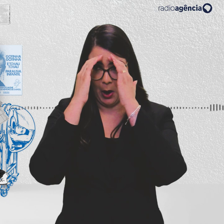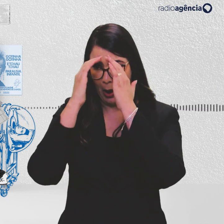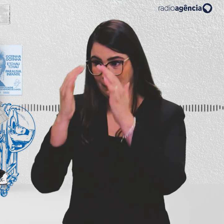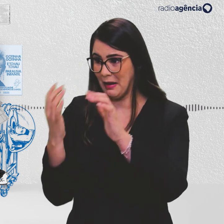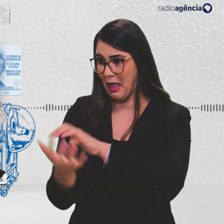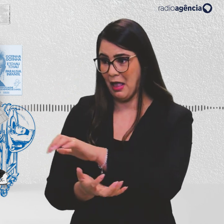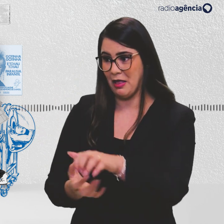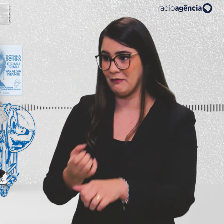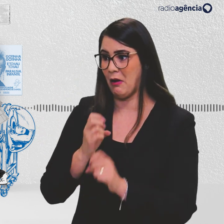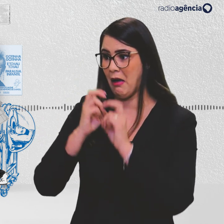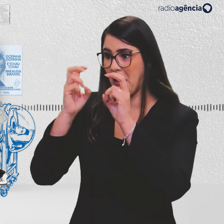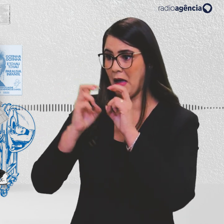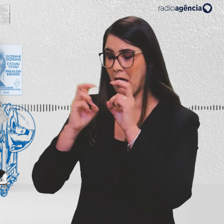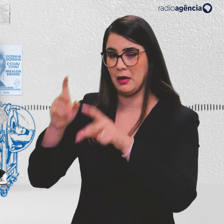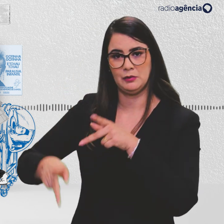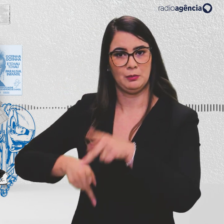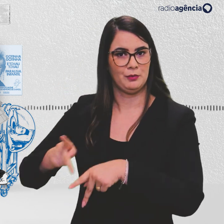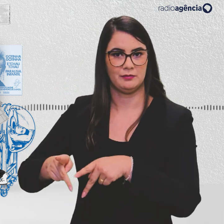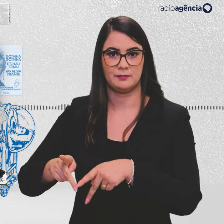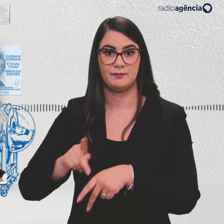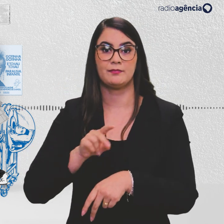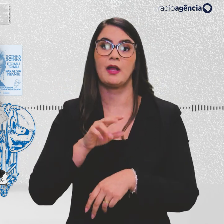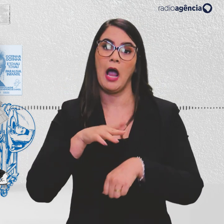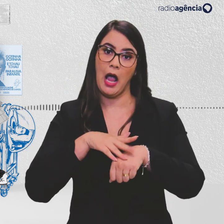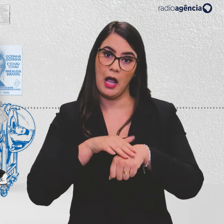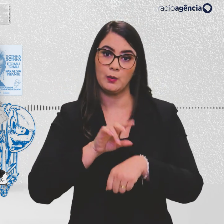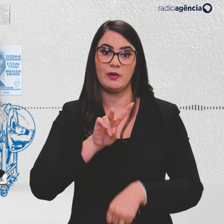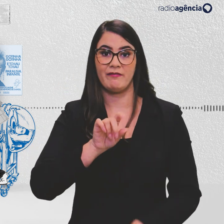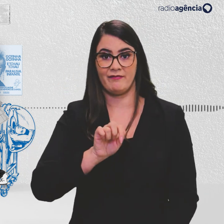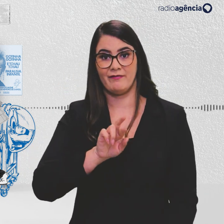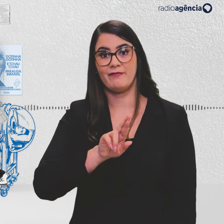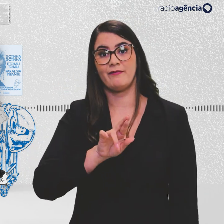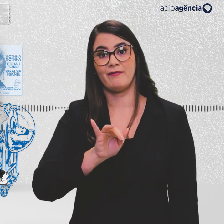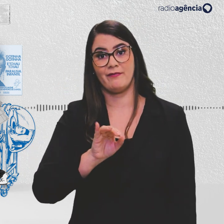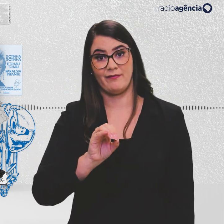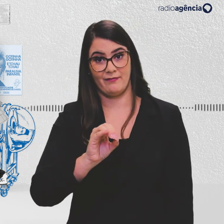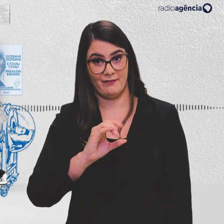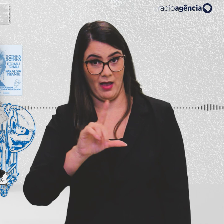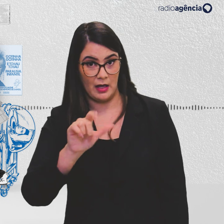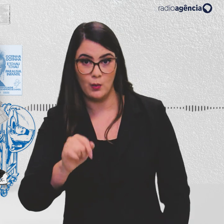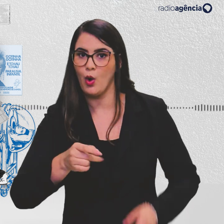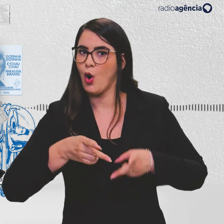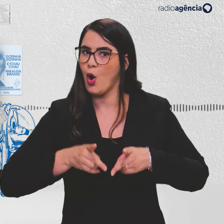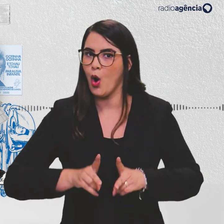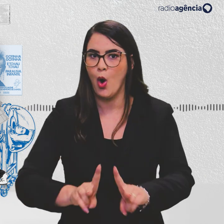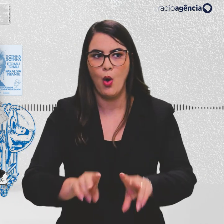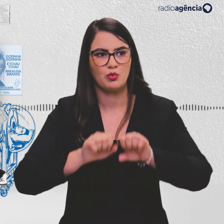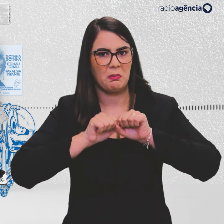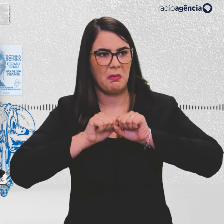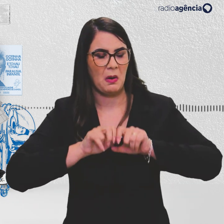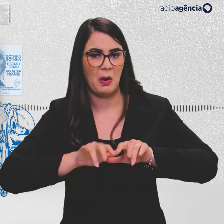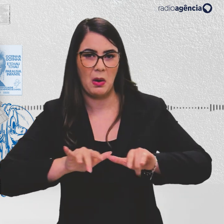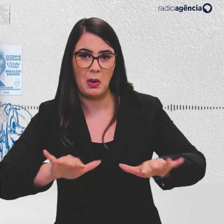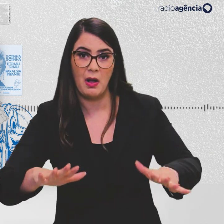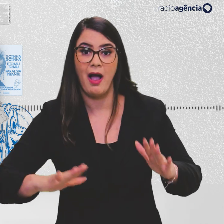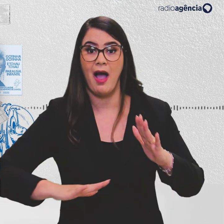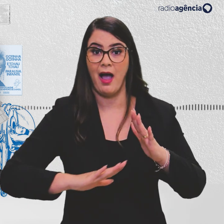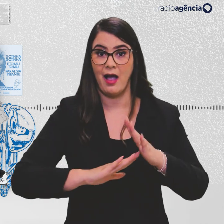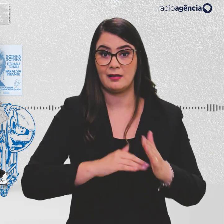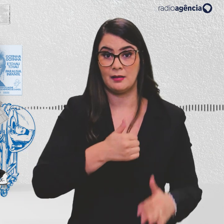a revoltas populares. E a varíola, evidentemente, continuou infectando os brasileiros até que, em